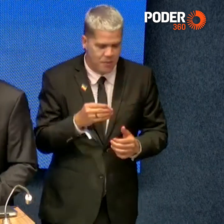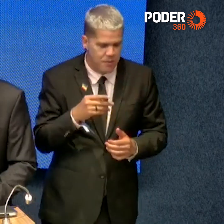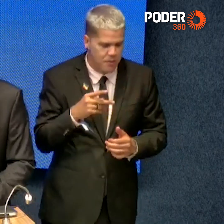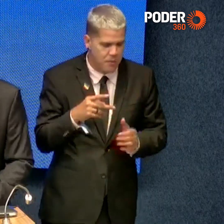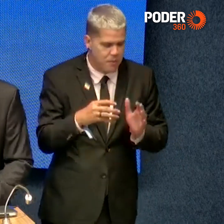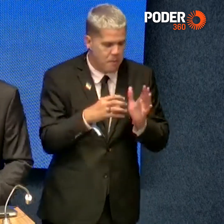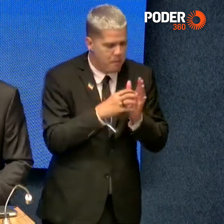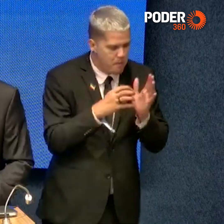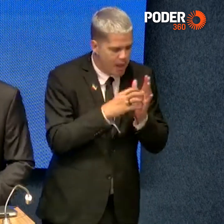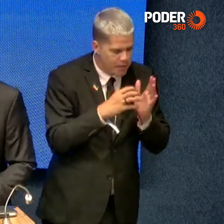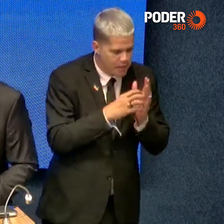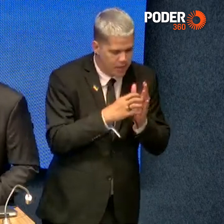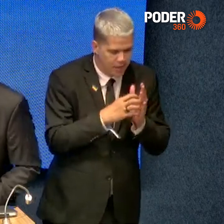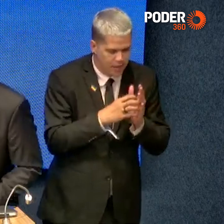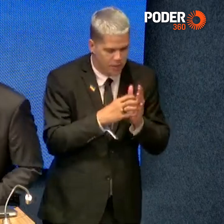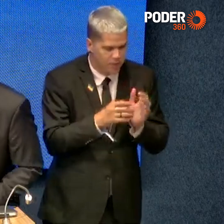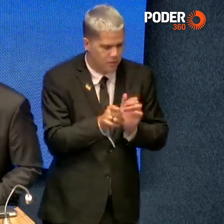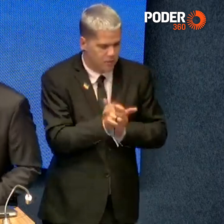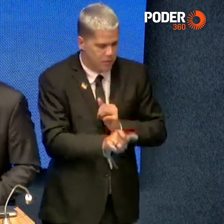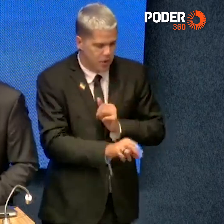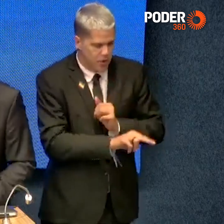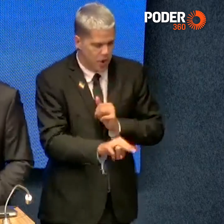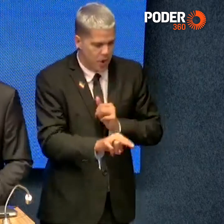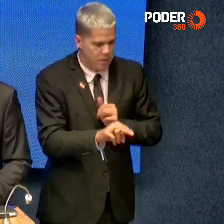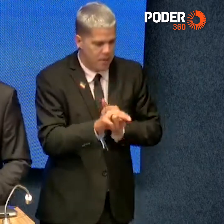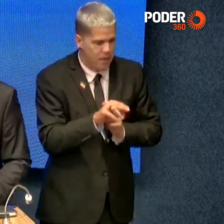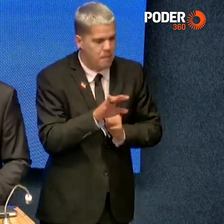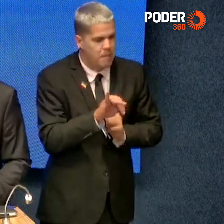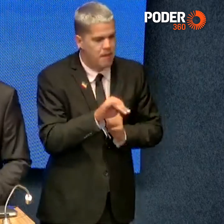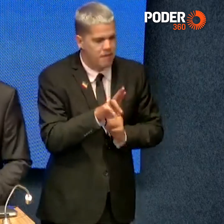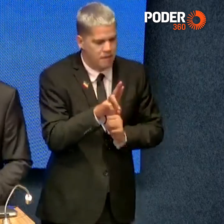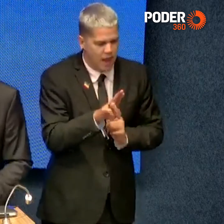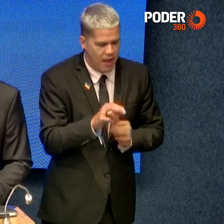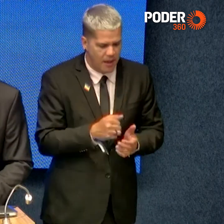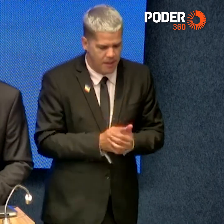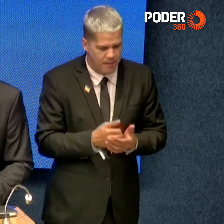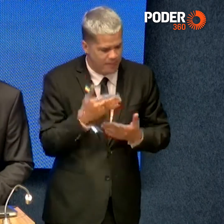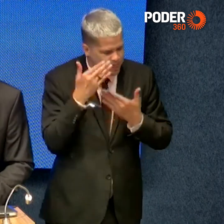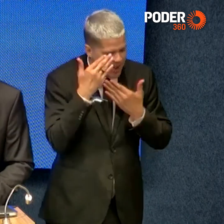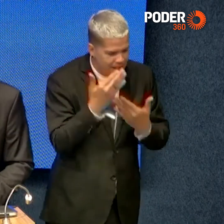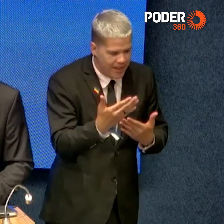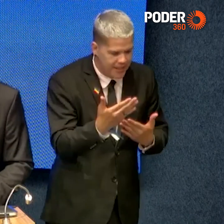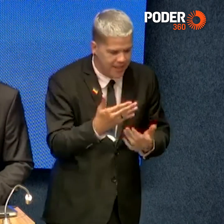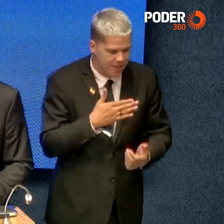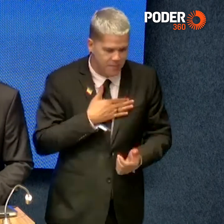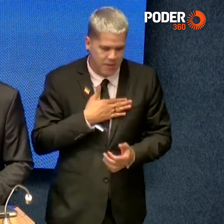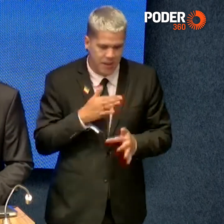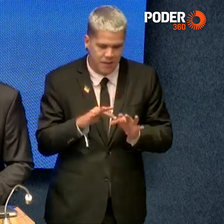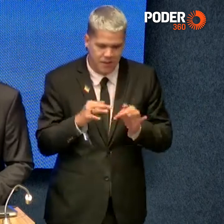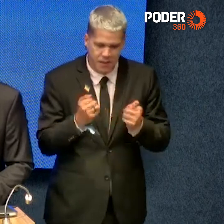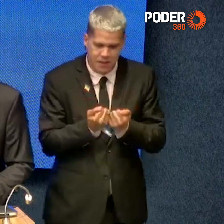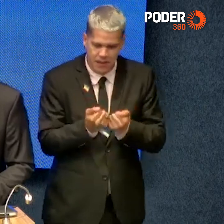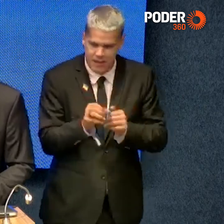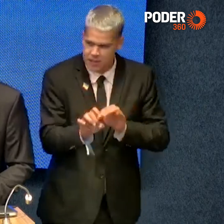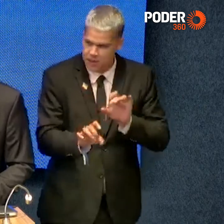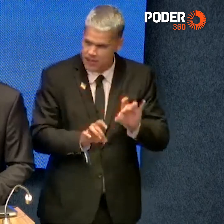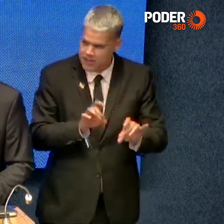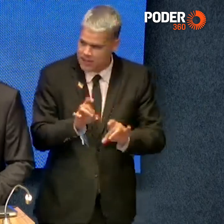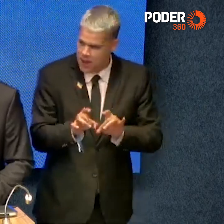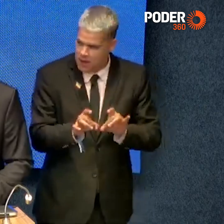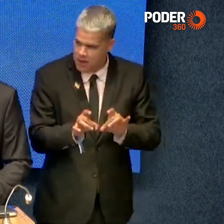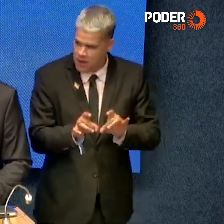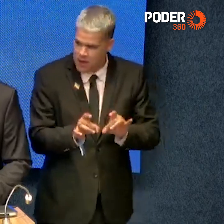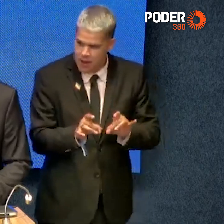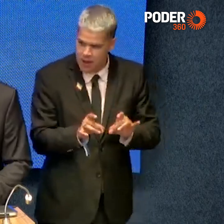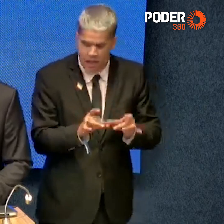do meu brilhante presidente, Luciano Bivar. Agradecer aqui a minha família, em especial a minha esposa,